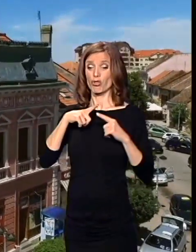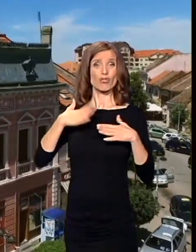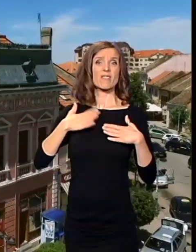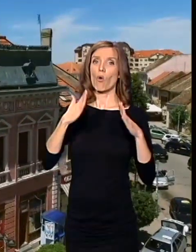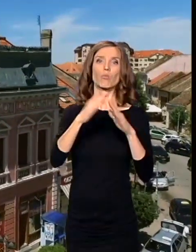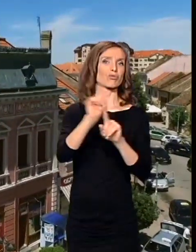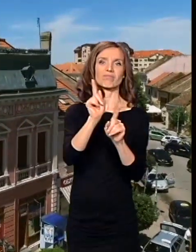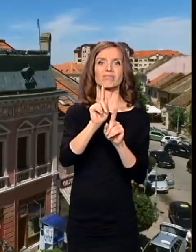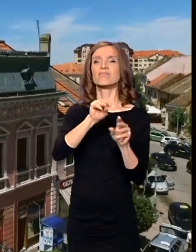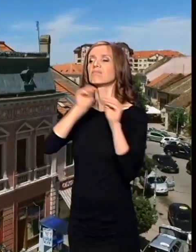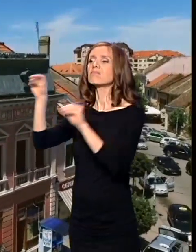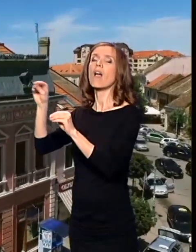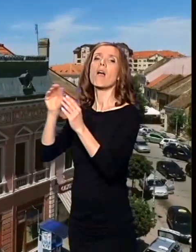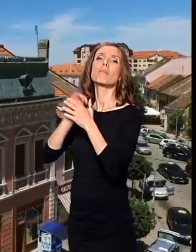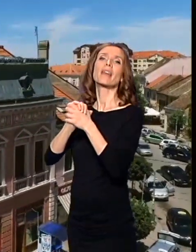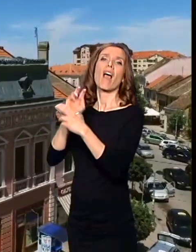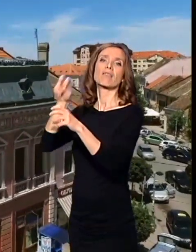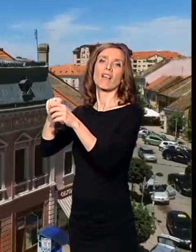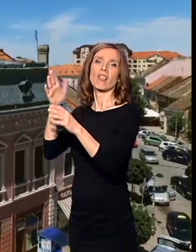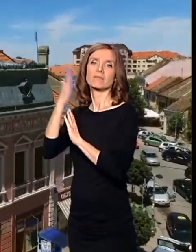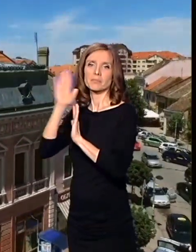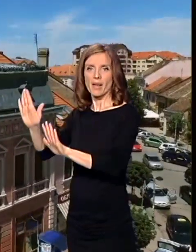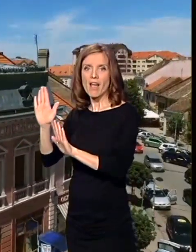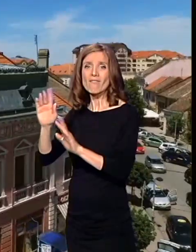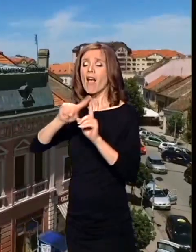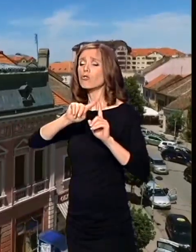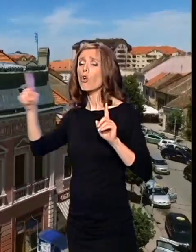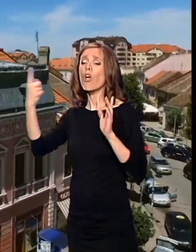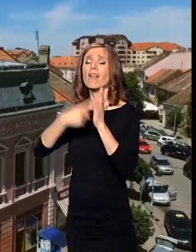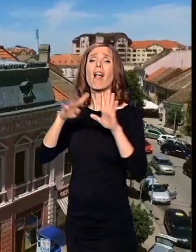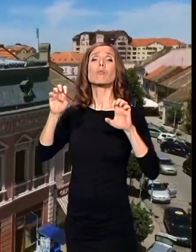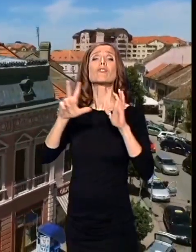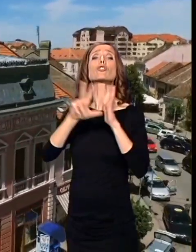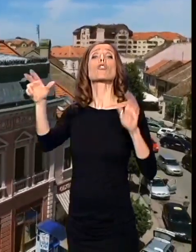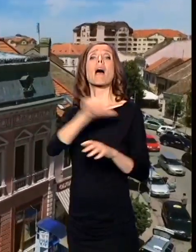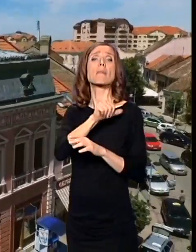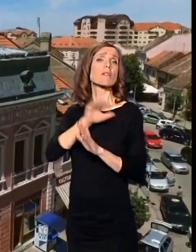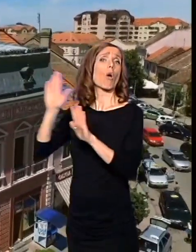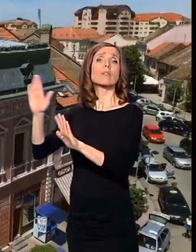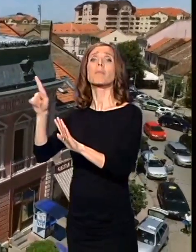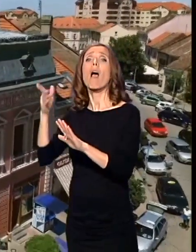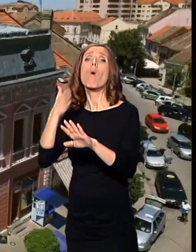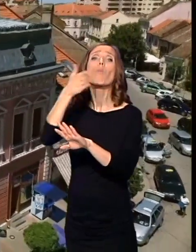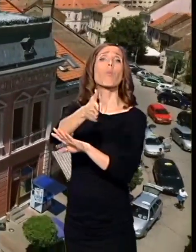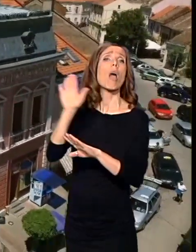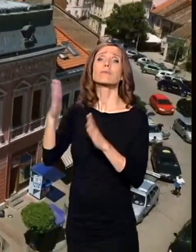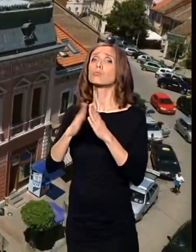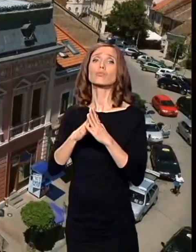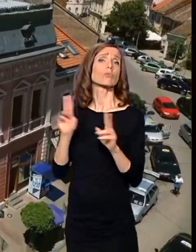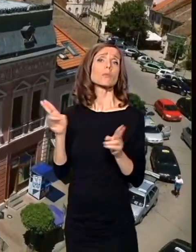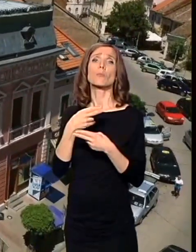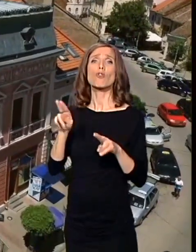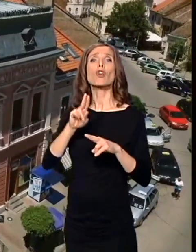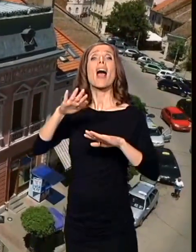kod prijatelja. Sve do 1918. godine neće moći da izađe na ovu svoju terasu. Ali